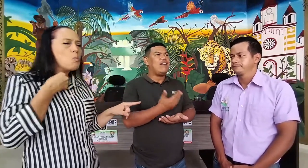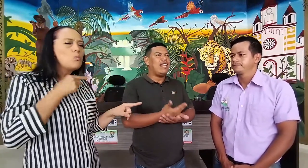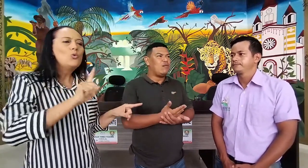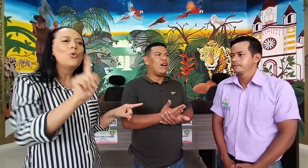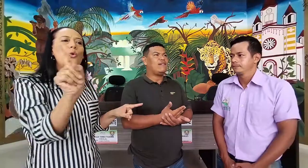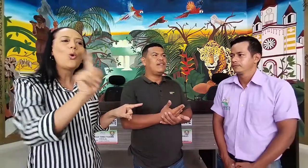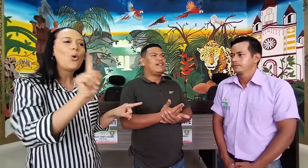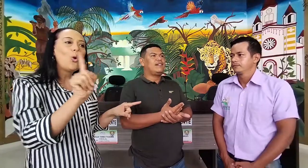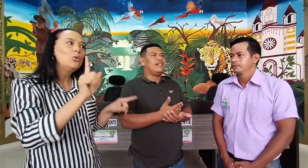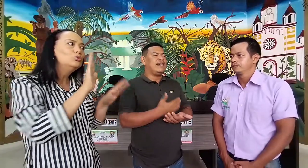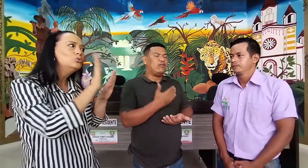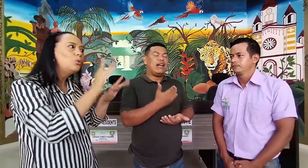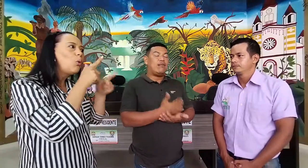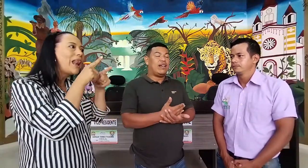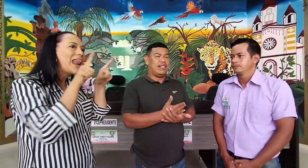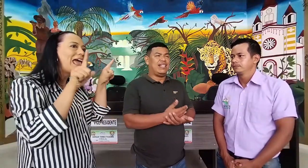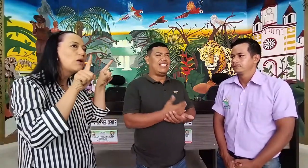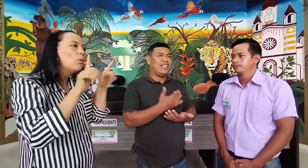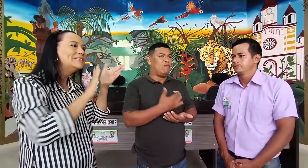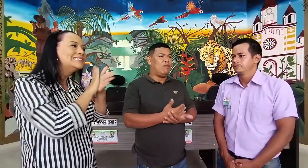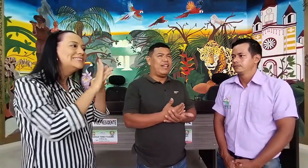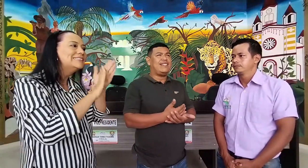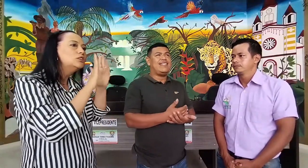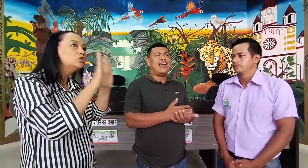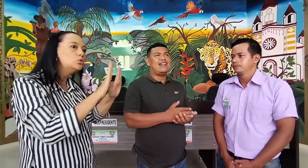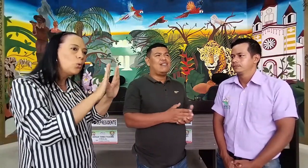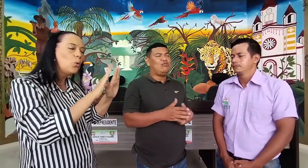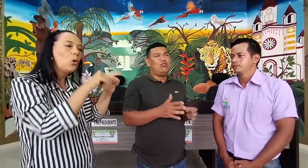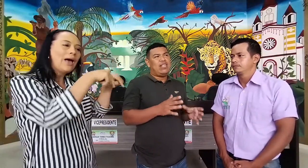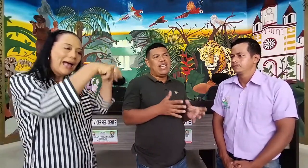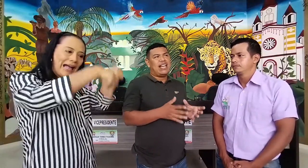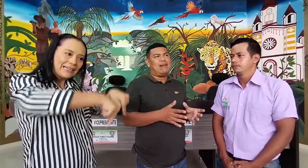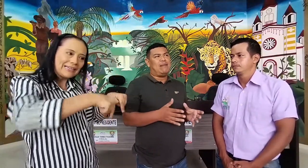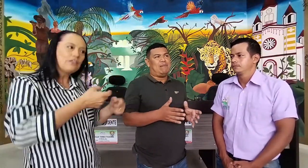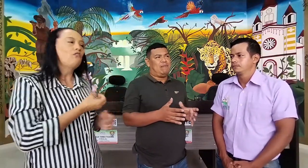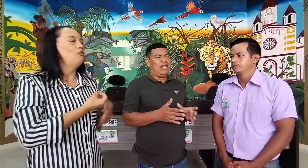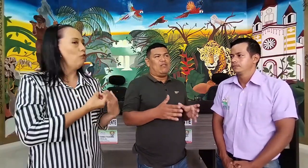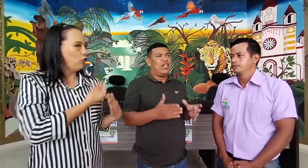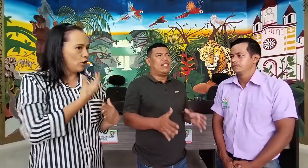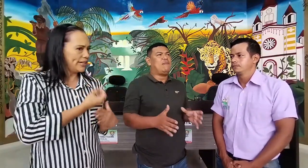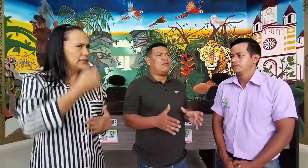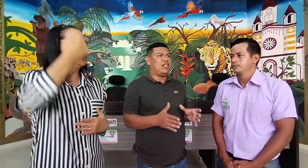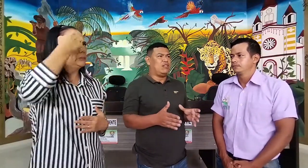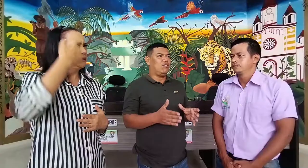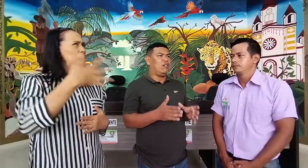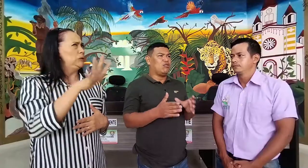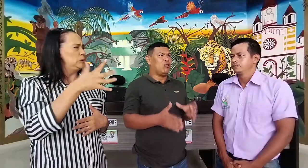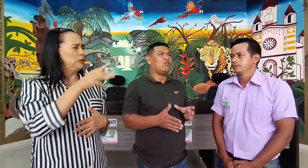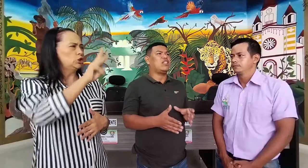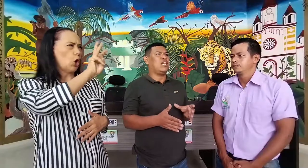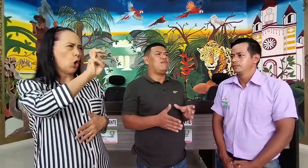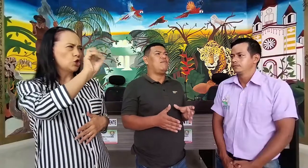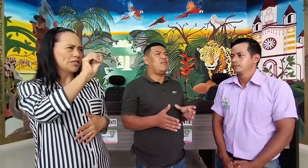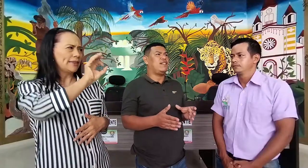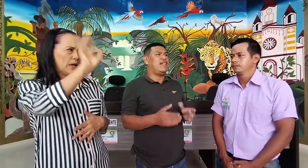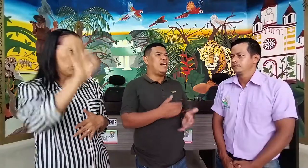una lengua y que es una lengua de señas y que en Florencia yo diría que el 80% de los sordos que tenemos en Florencia